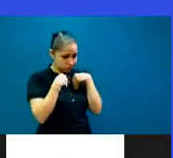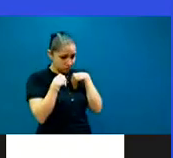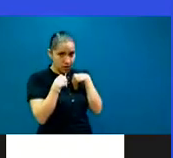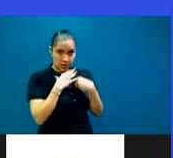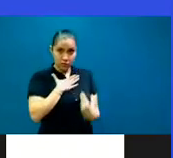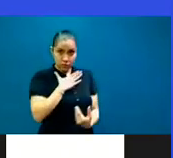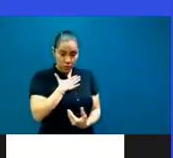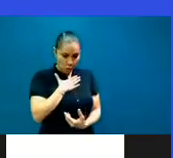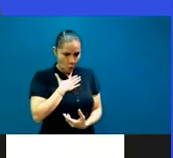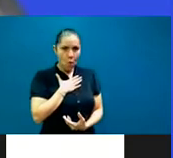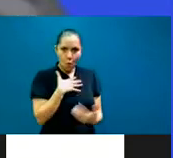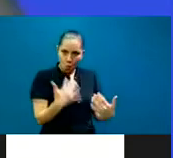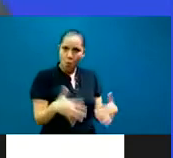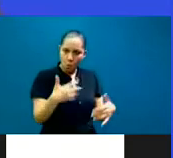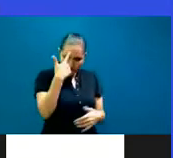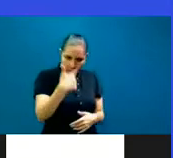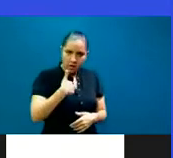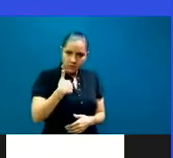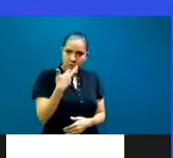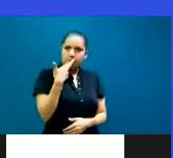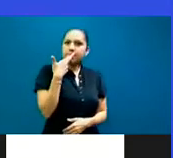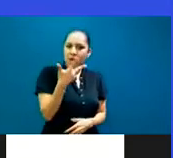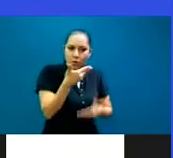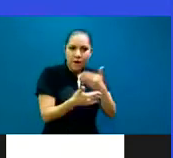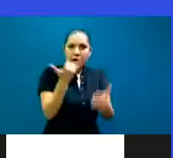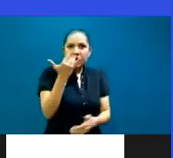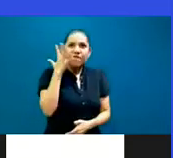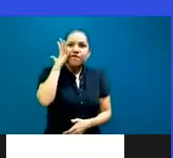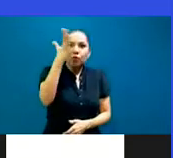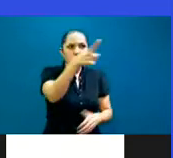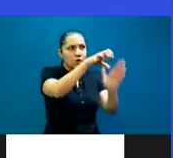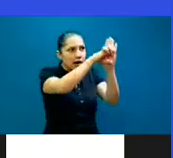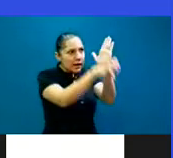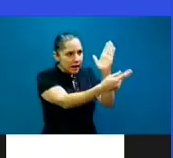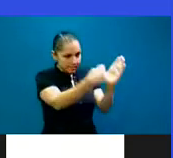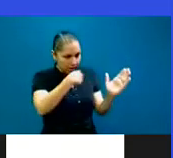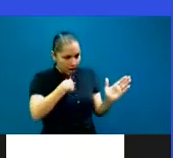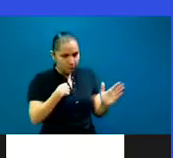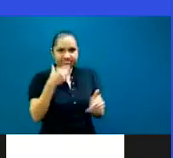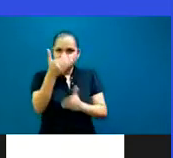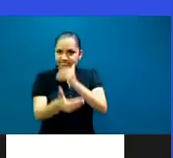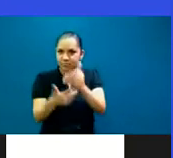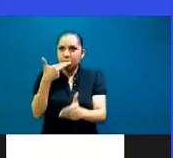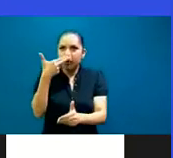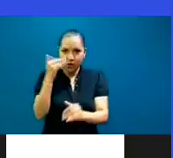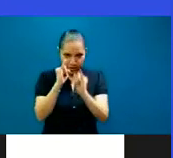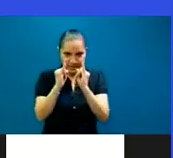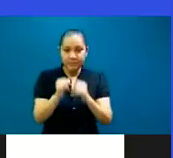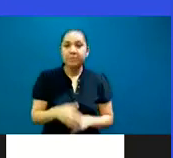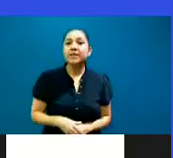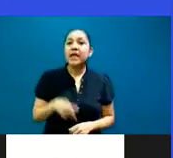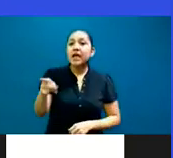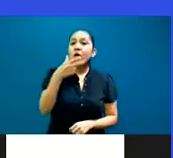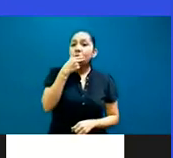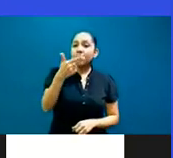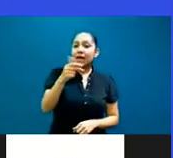ejemplo para querer ser como ellos. El profe Héctor Oliveira, un gran profesor de vida, de